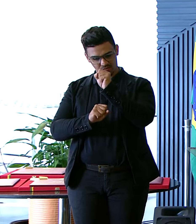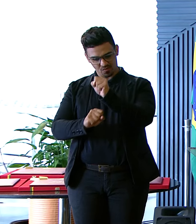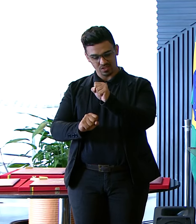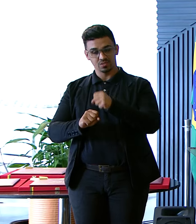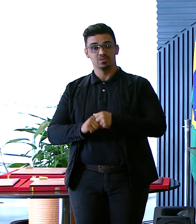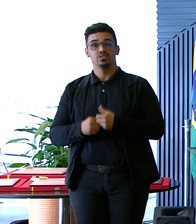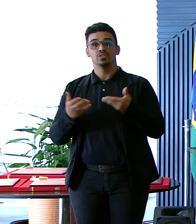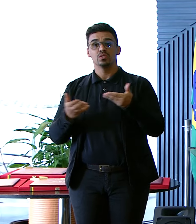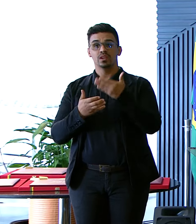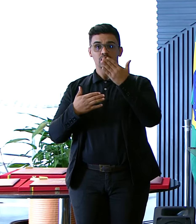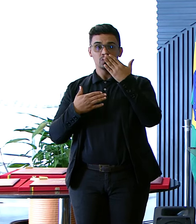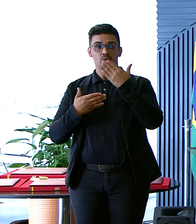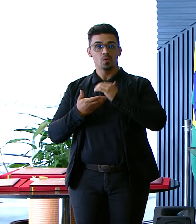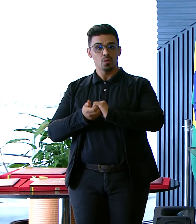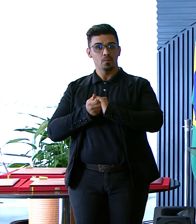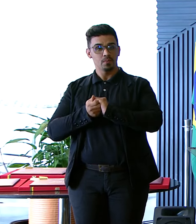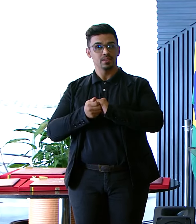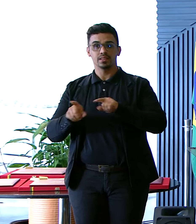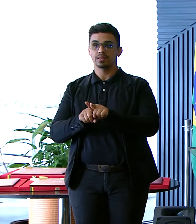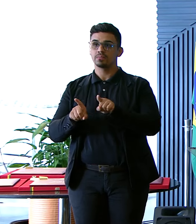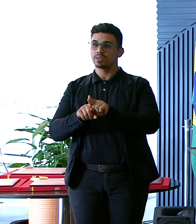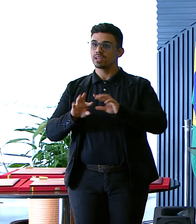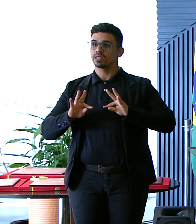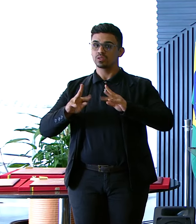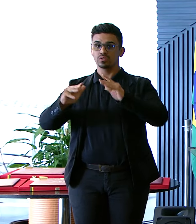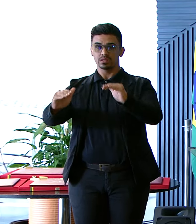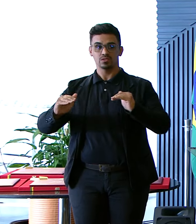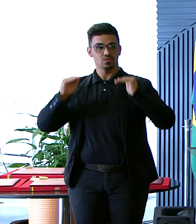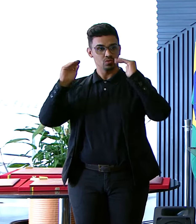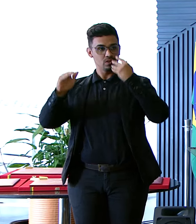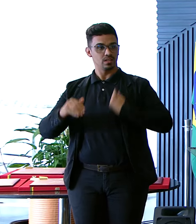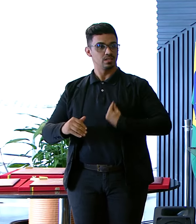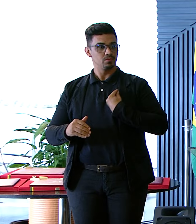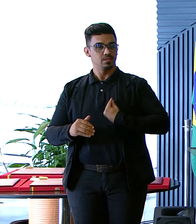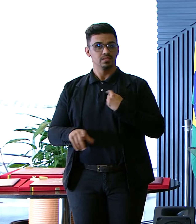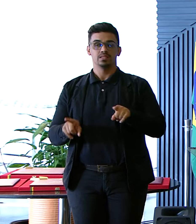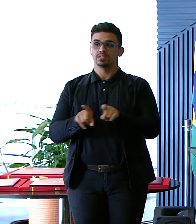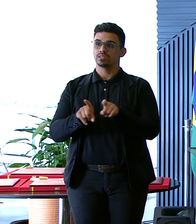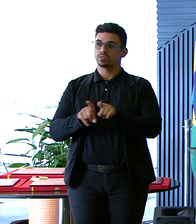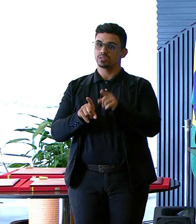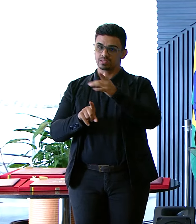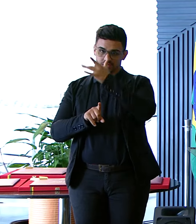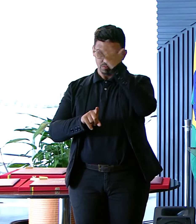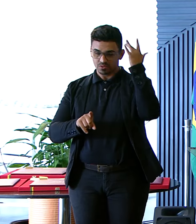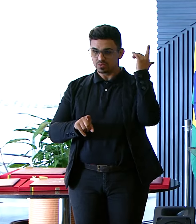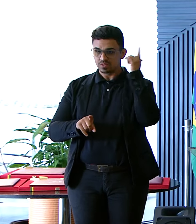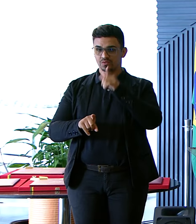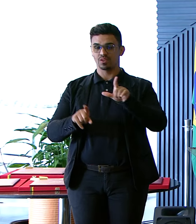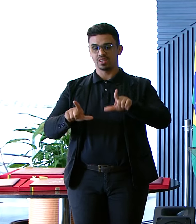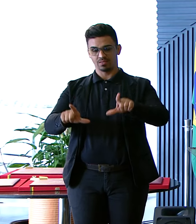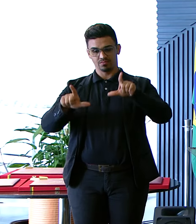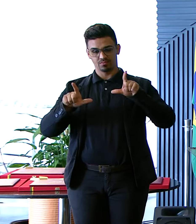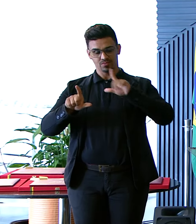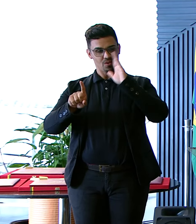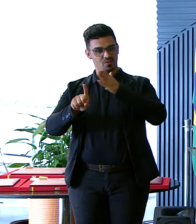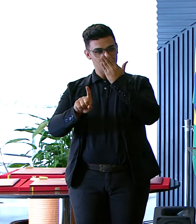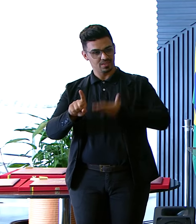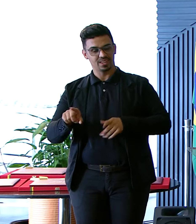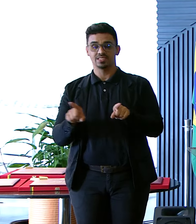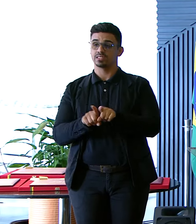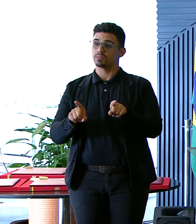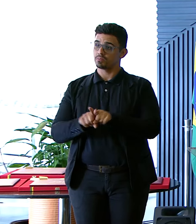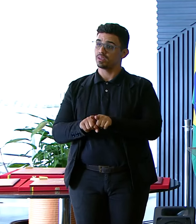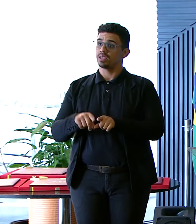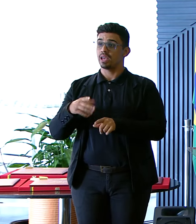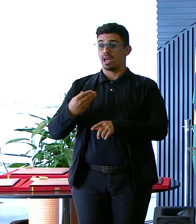cumprimentando a senhora Cumprimentar A todas as autoridades Presentes A todos os agraciados Com o prêmio Doutor Pinotti Dizer